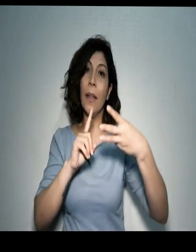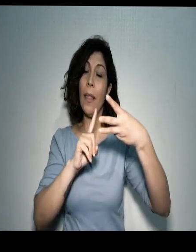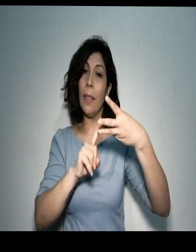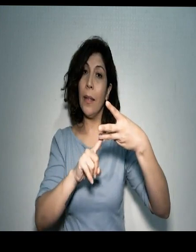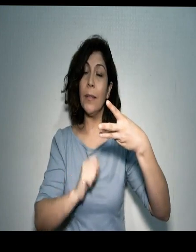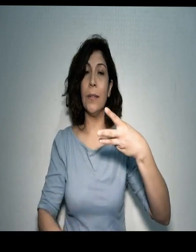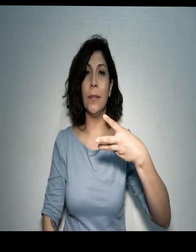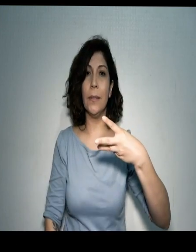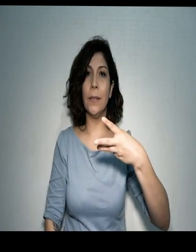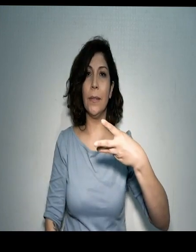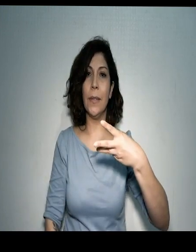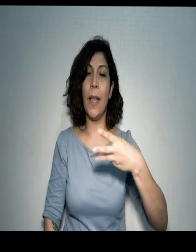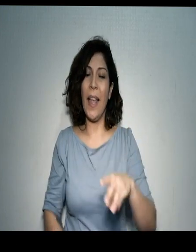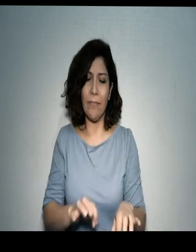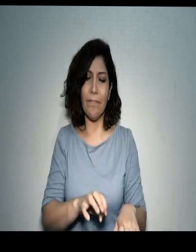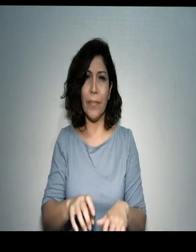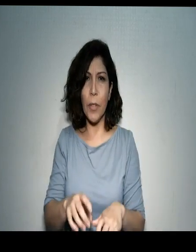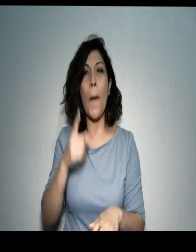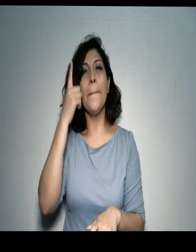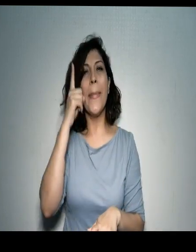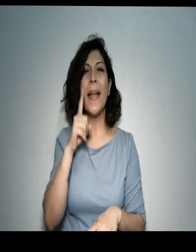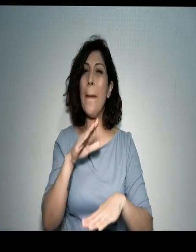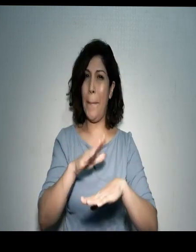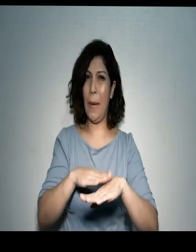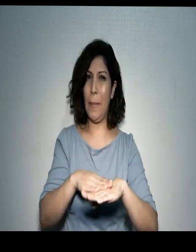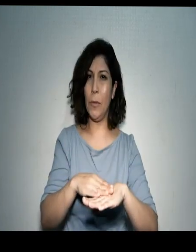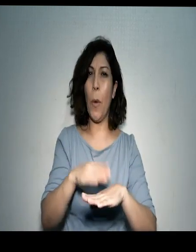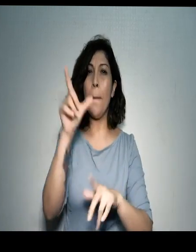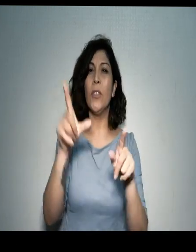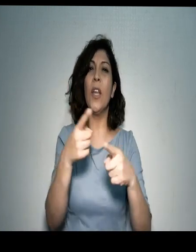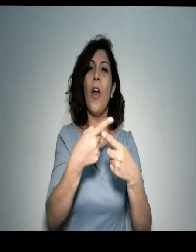opción 3. Registro a extranjeros.